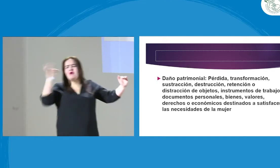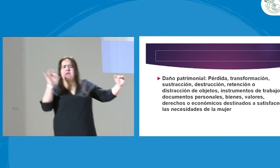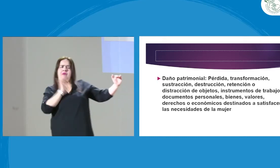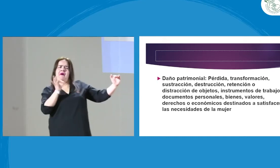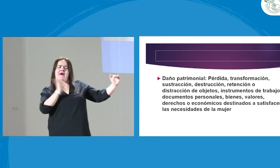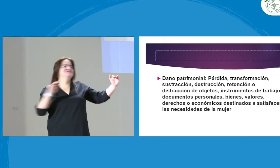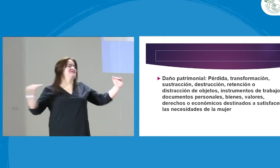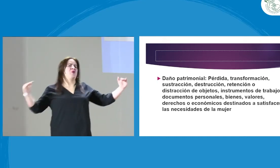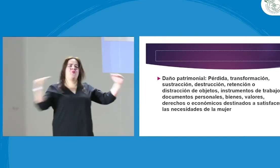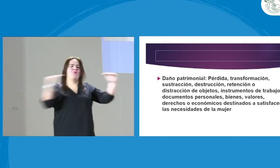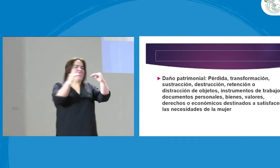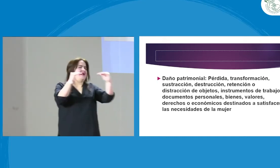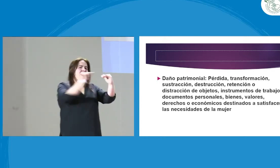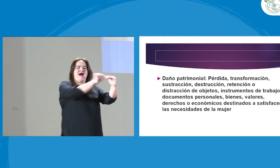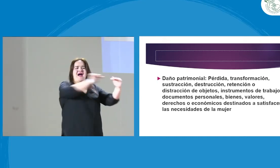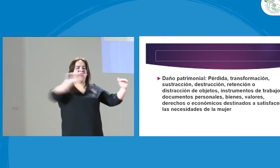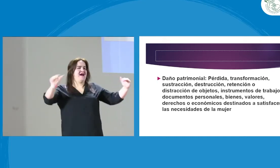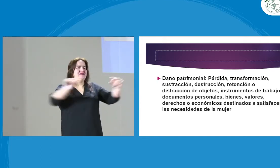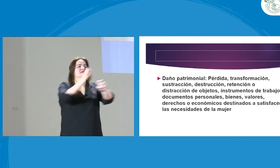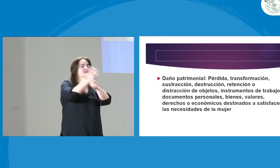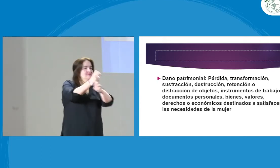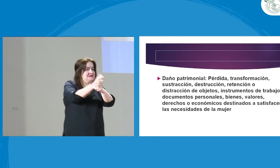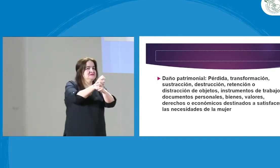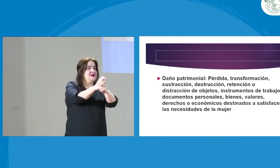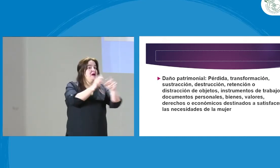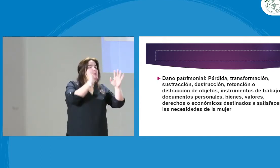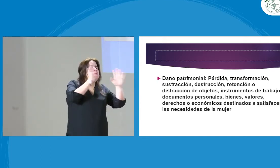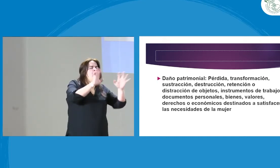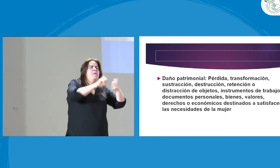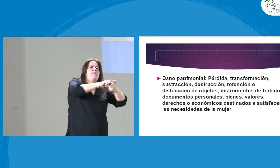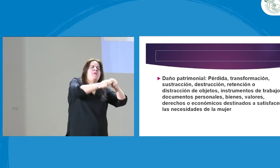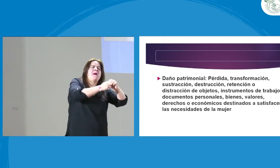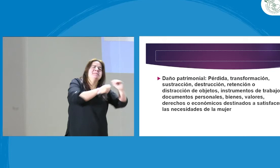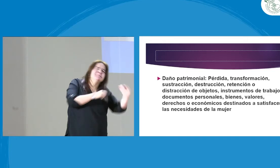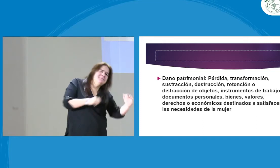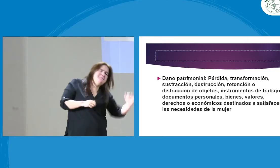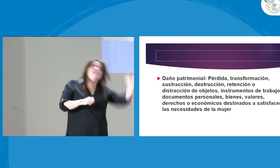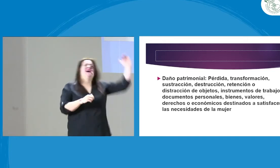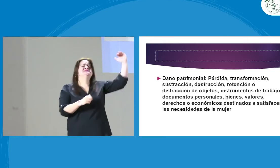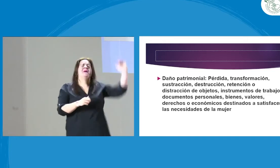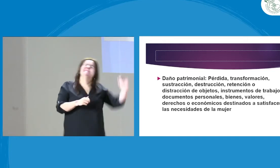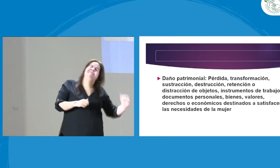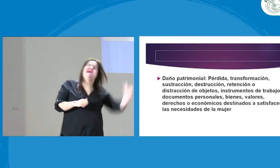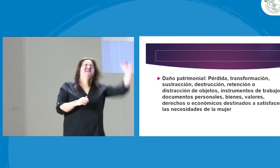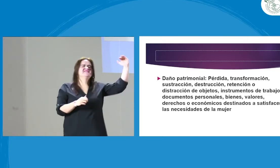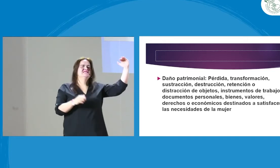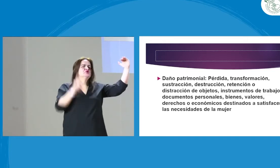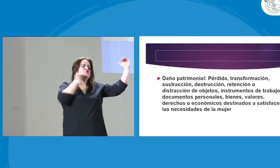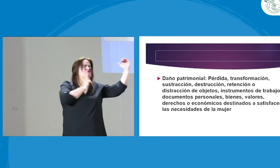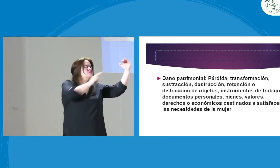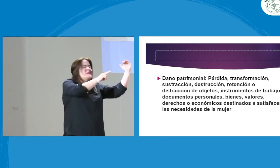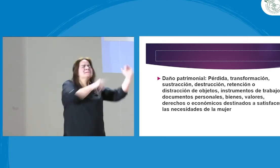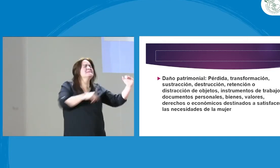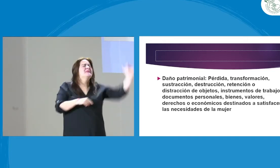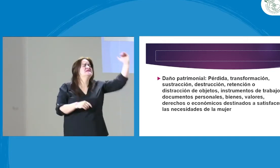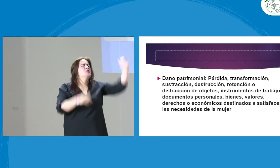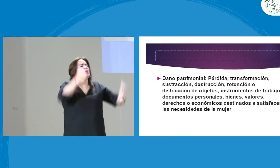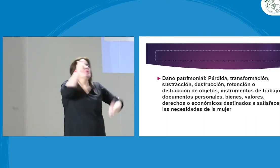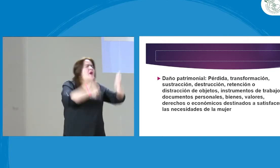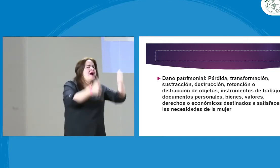sordas, sino las mujeres oyentes también. No puede decir que es que porque ellas son oyentes tienen otras condiciones. No, estamos en las mismas condiciones. Pero